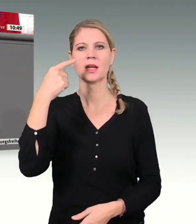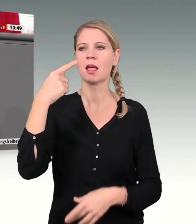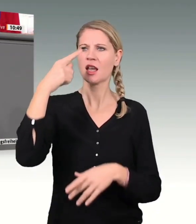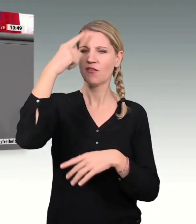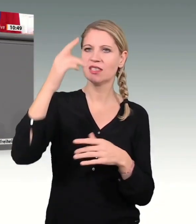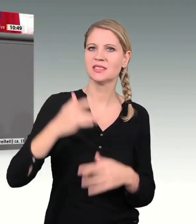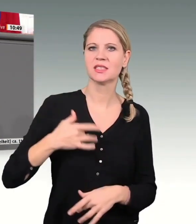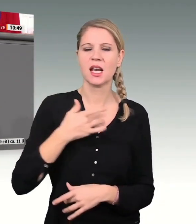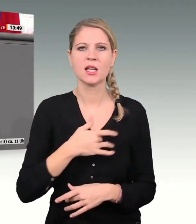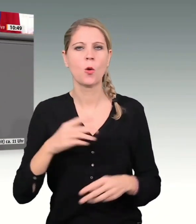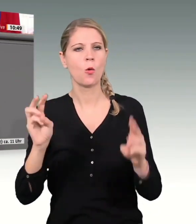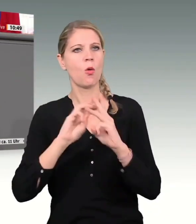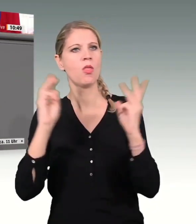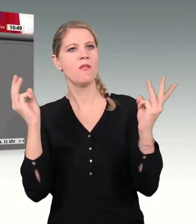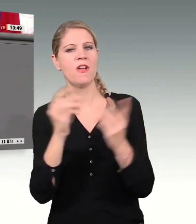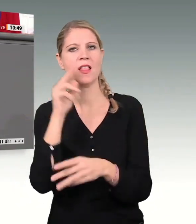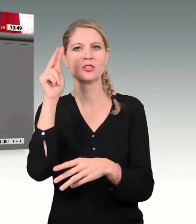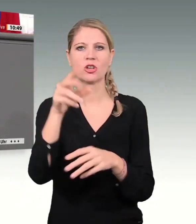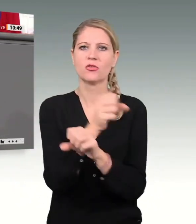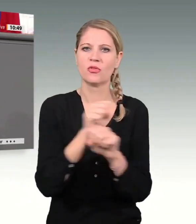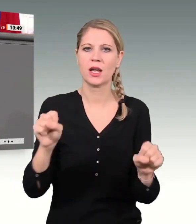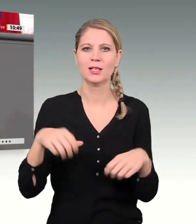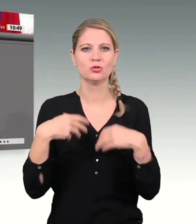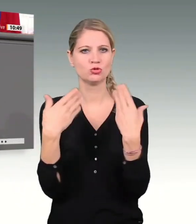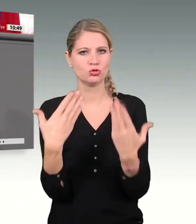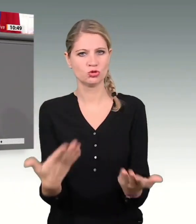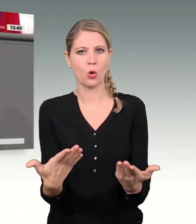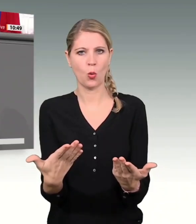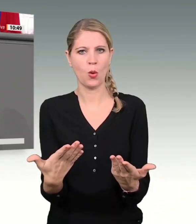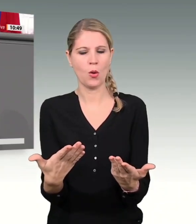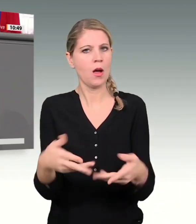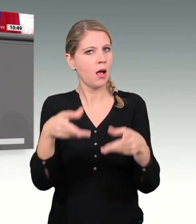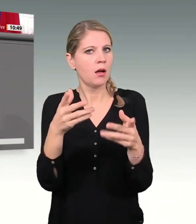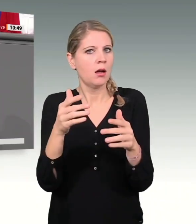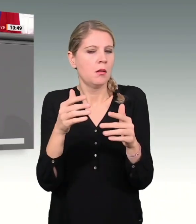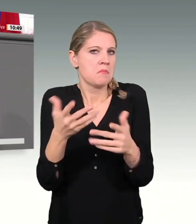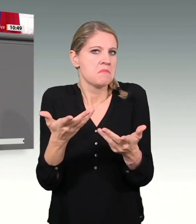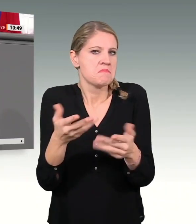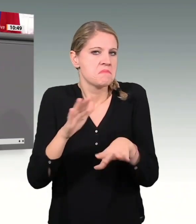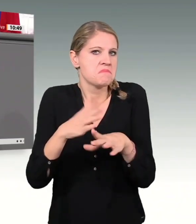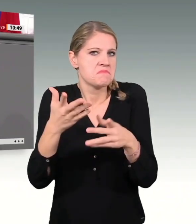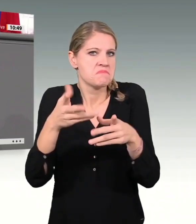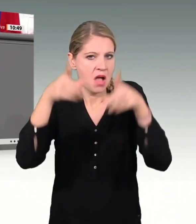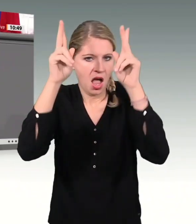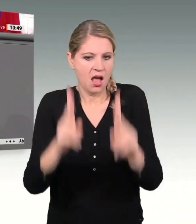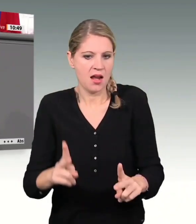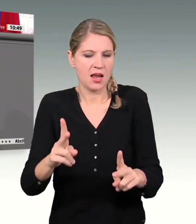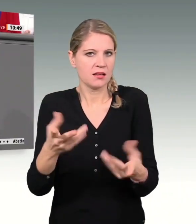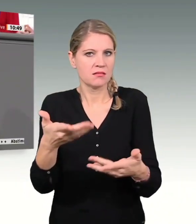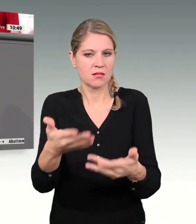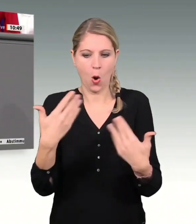und Weltanschauungsfreiheit – so heißt eigentlich das Recht, über das wir hier heute sprechen.